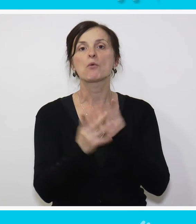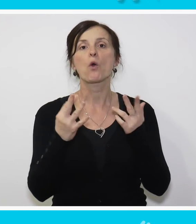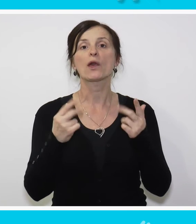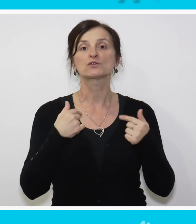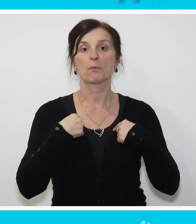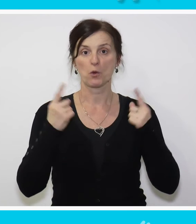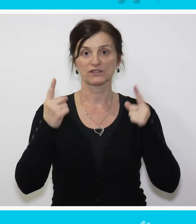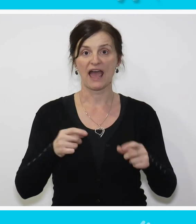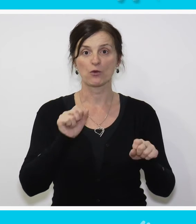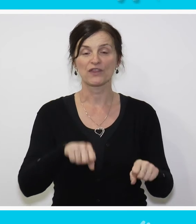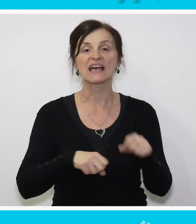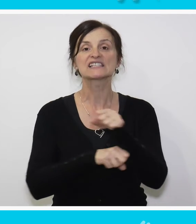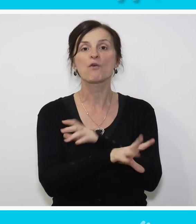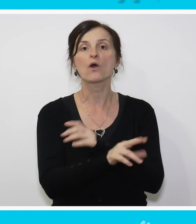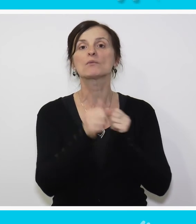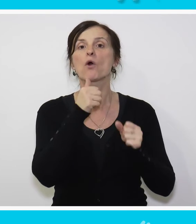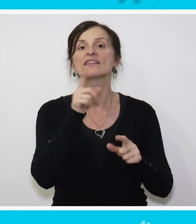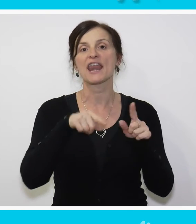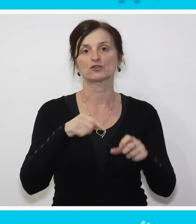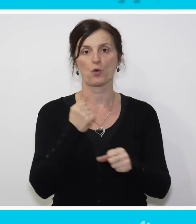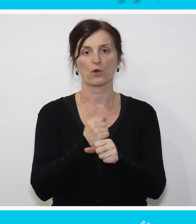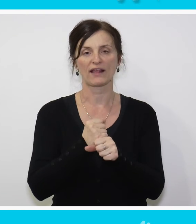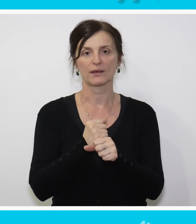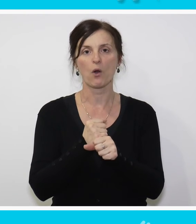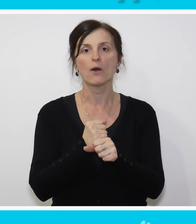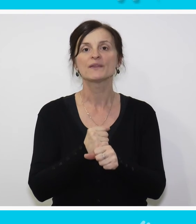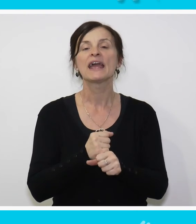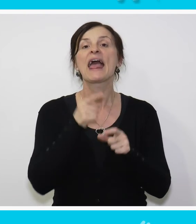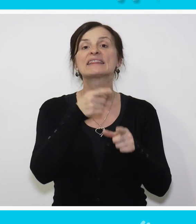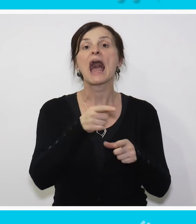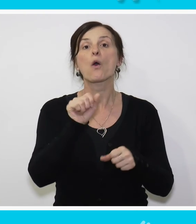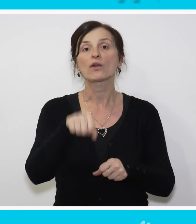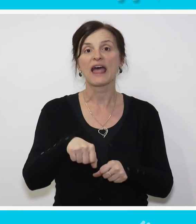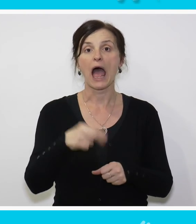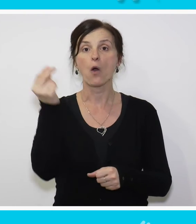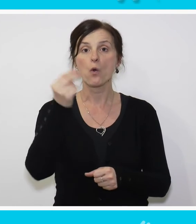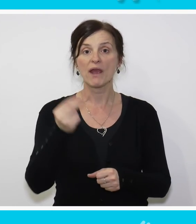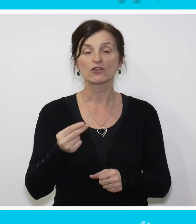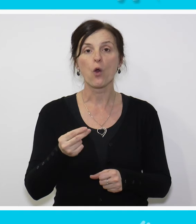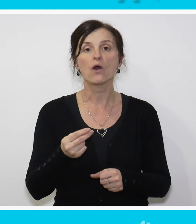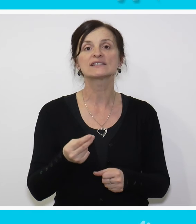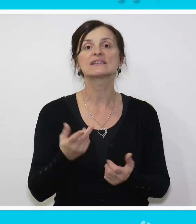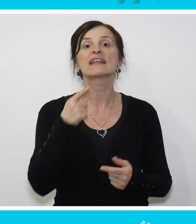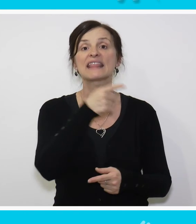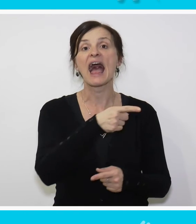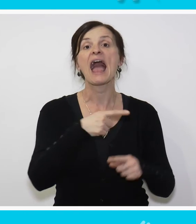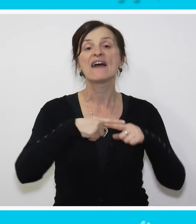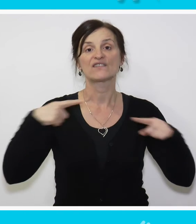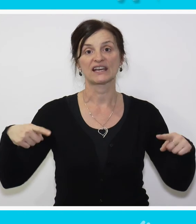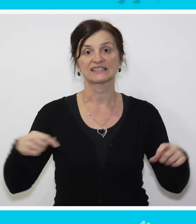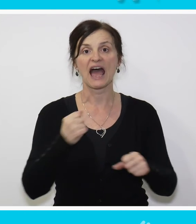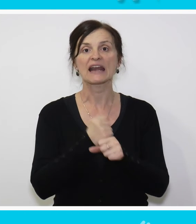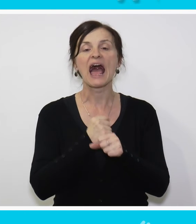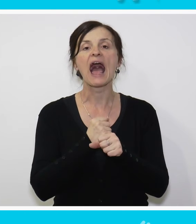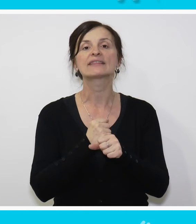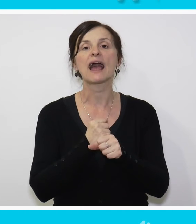koliko smo u stanju da stvorimo, koliko smo u stanju da nešto uradimo. Tako da umetnost, ta vrsta rada